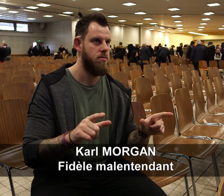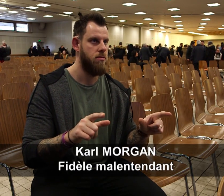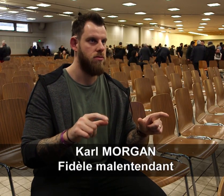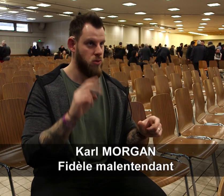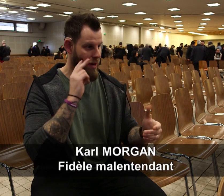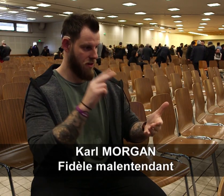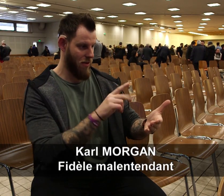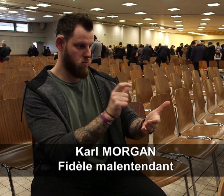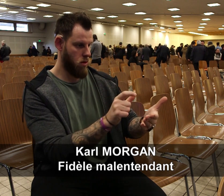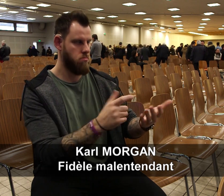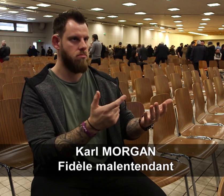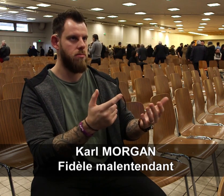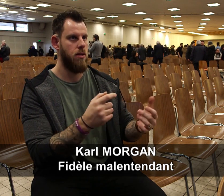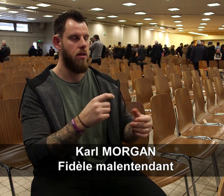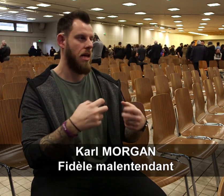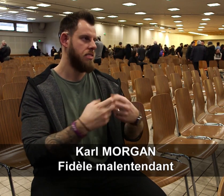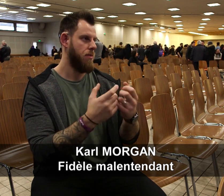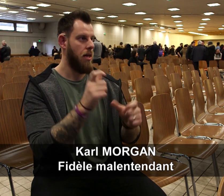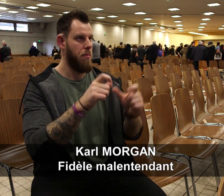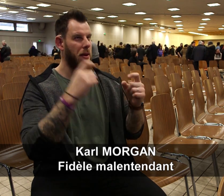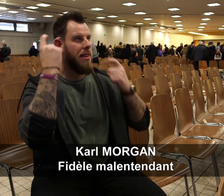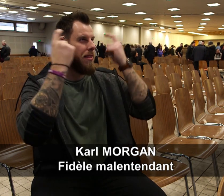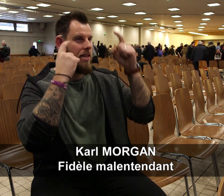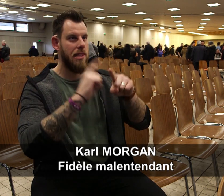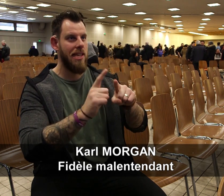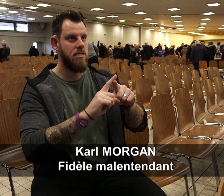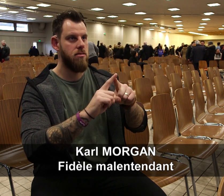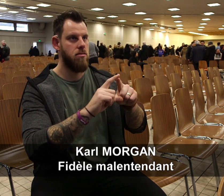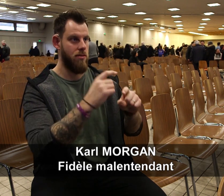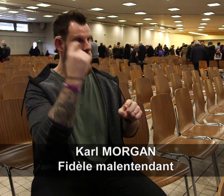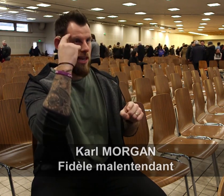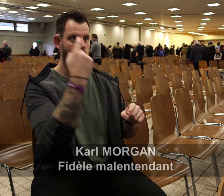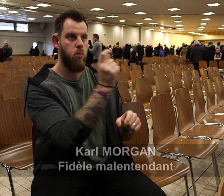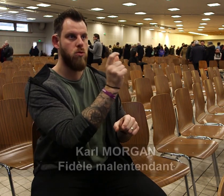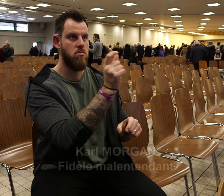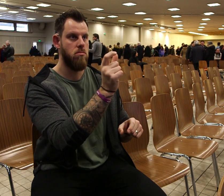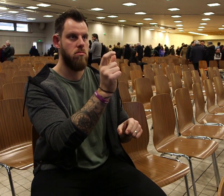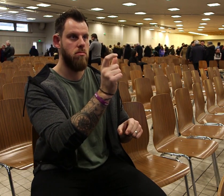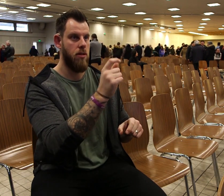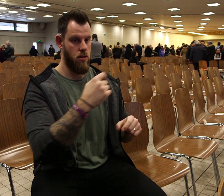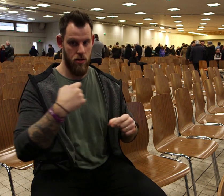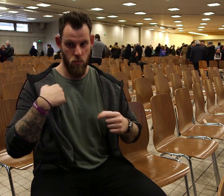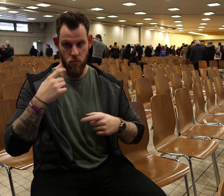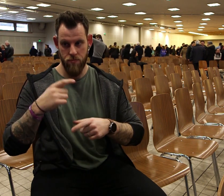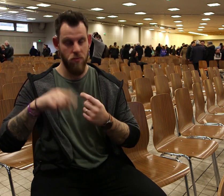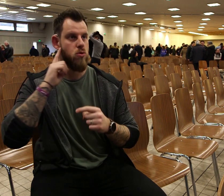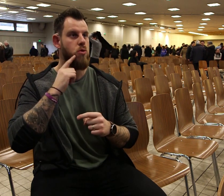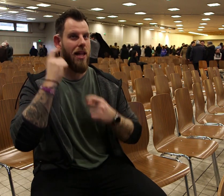on voit les langages corporels, les mots ça nous parle pas tellement, on essaie d'imaginer. Mais comme par exemple vous les entendants, vous pouvez penser